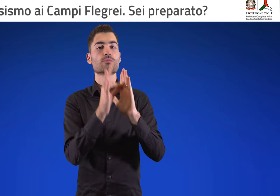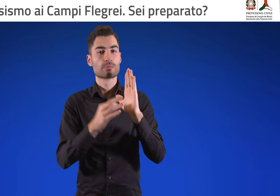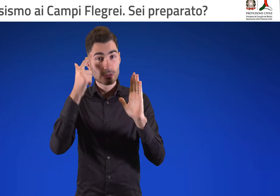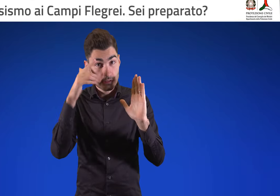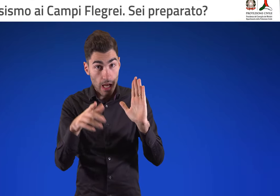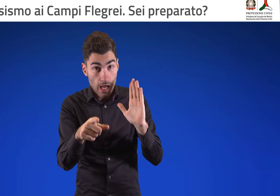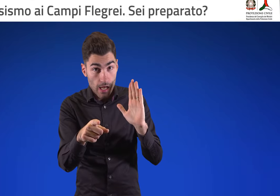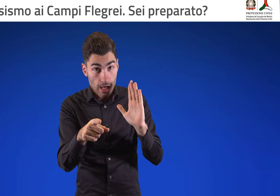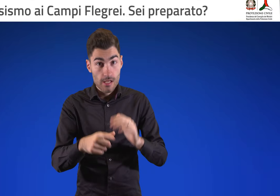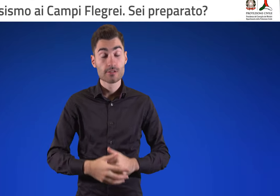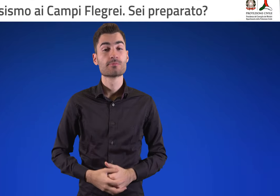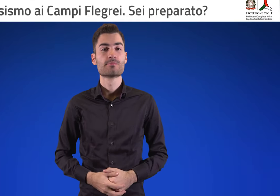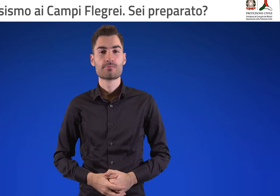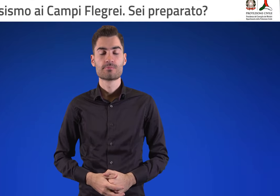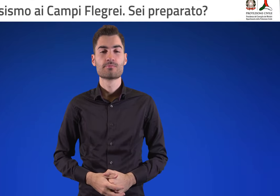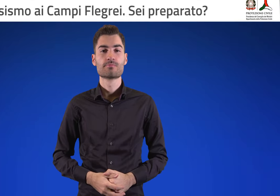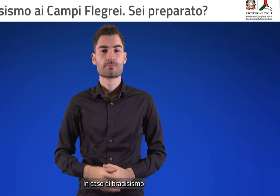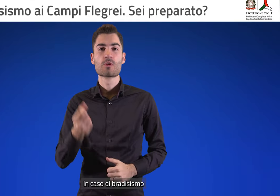Sei preparato?